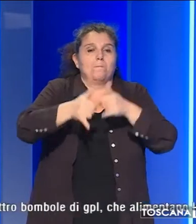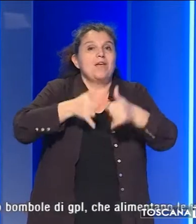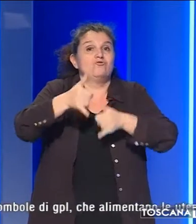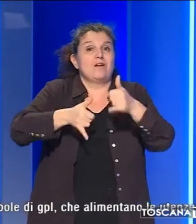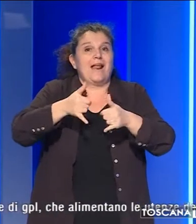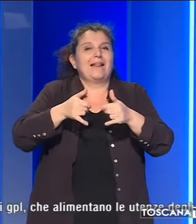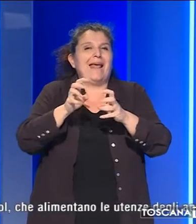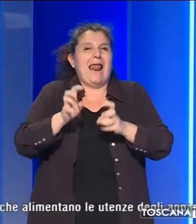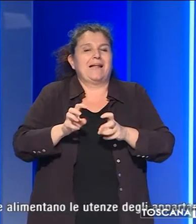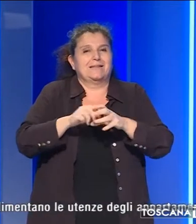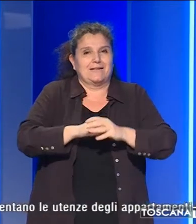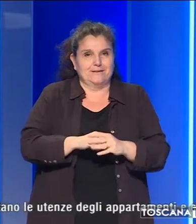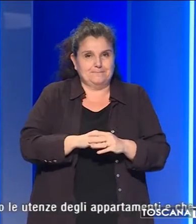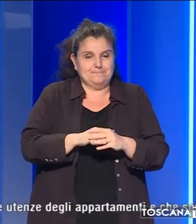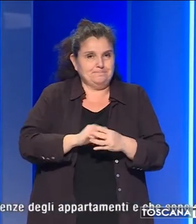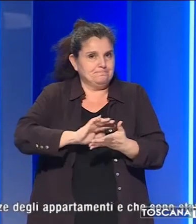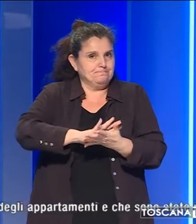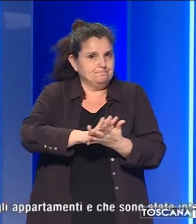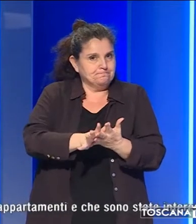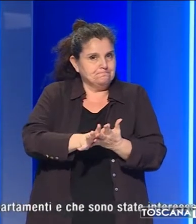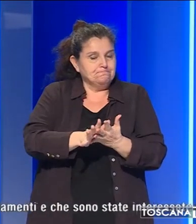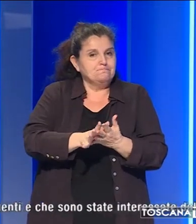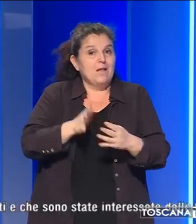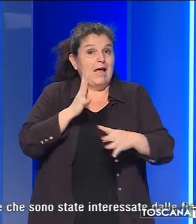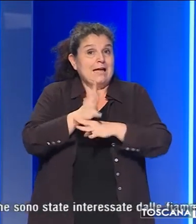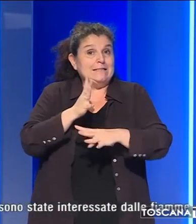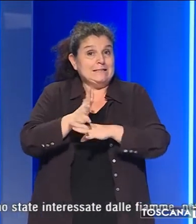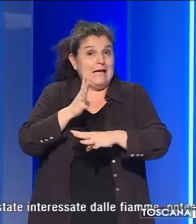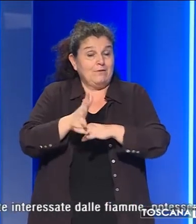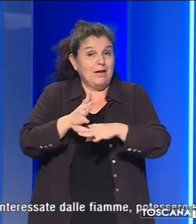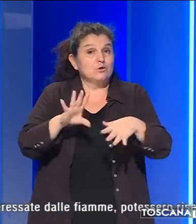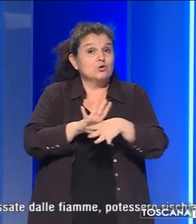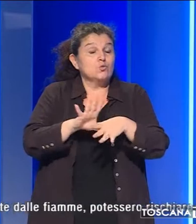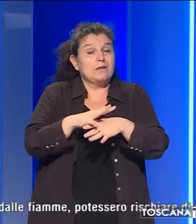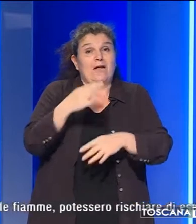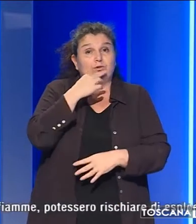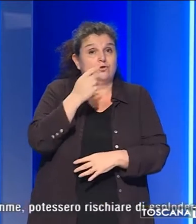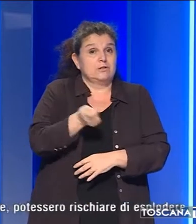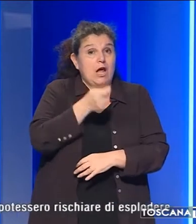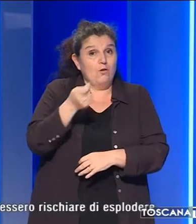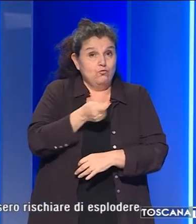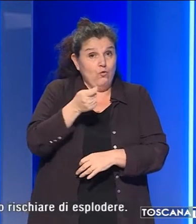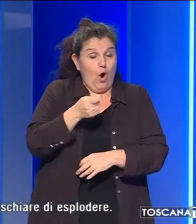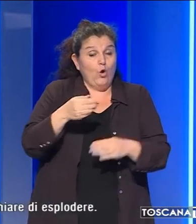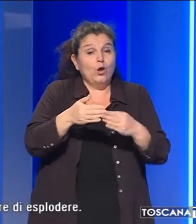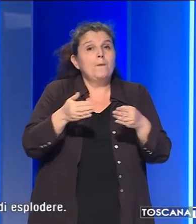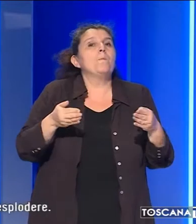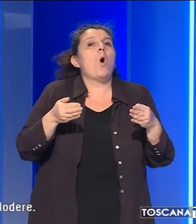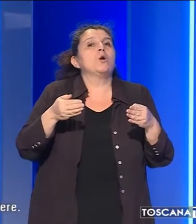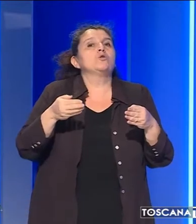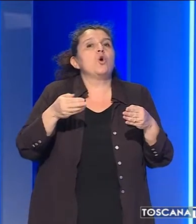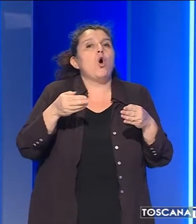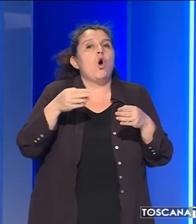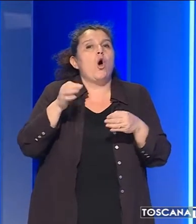elettriche. Il pronto intervento della squadra dei vigili del fuoco di Portoferraio,